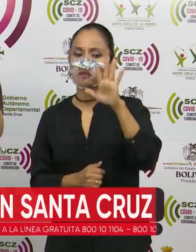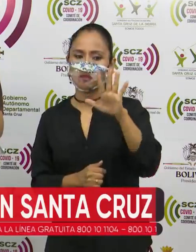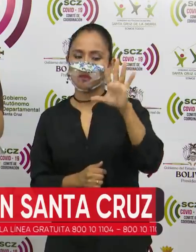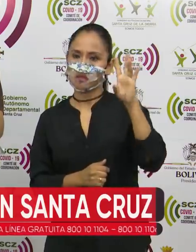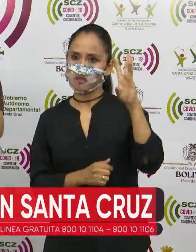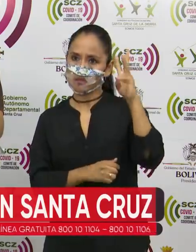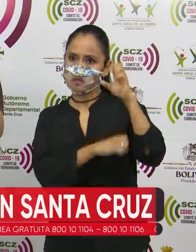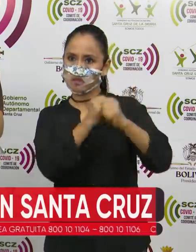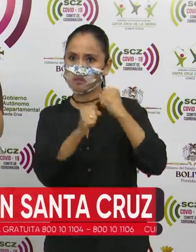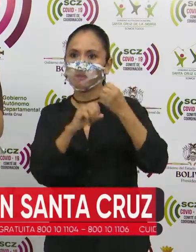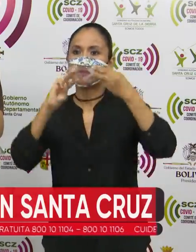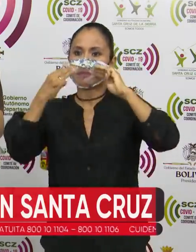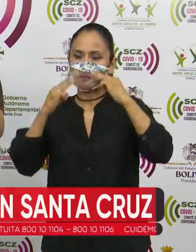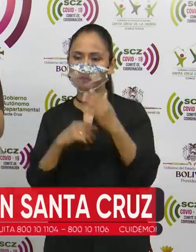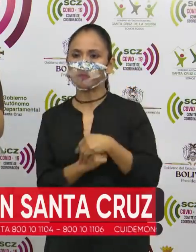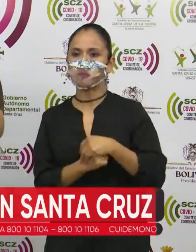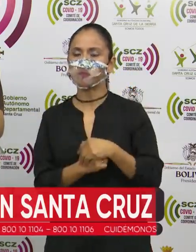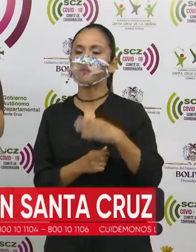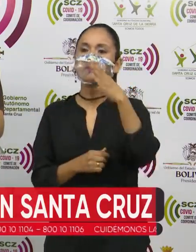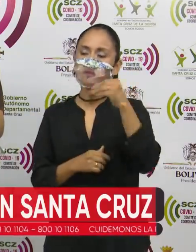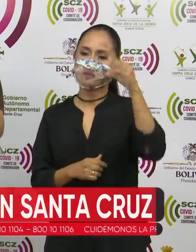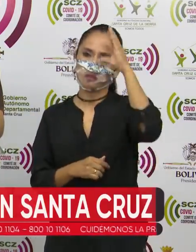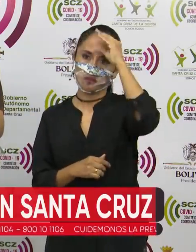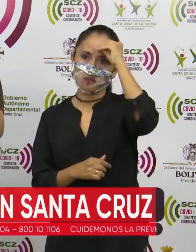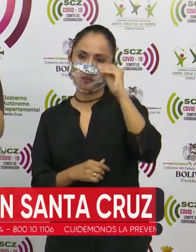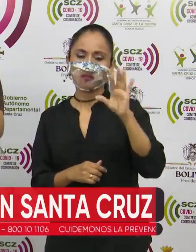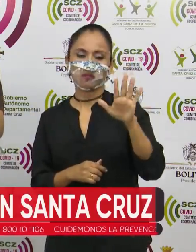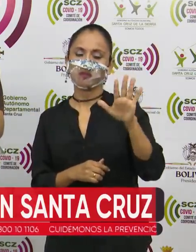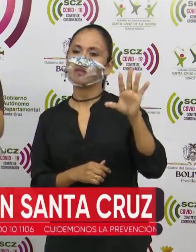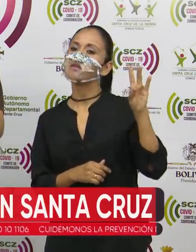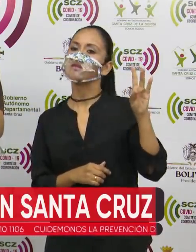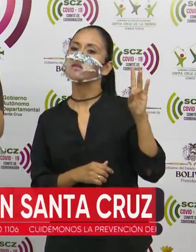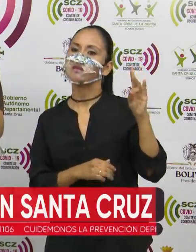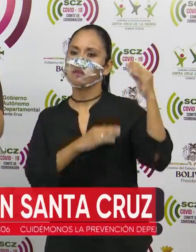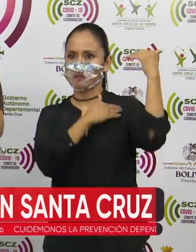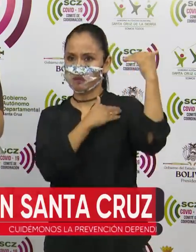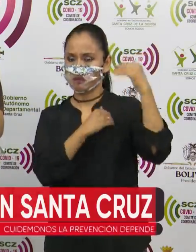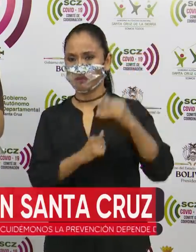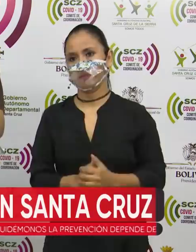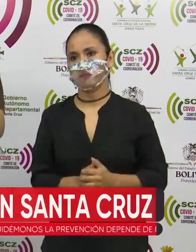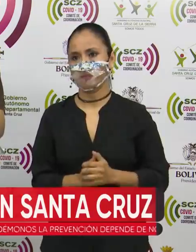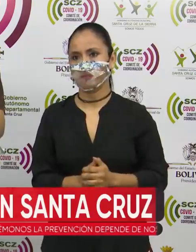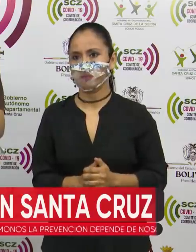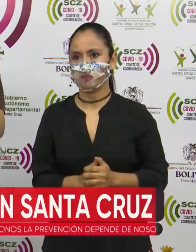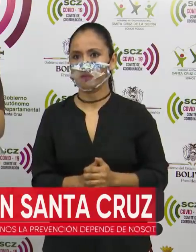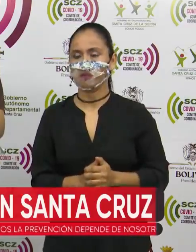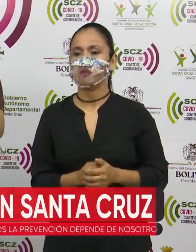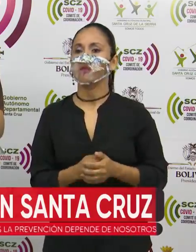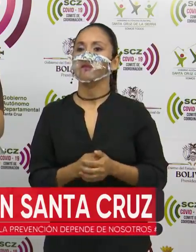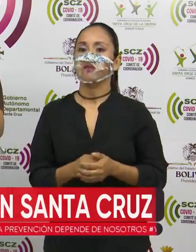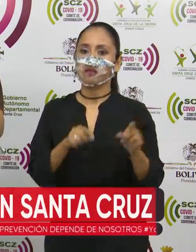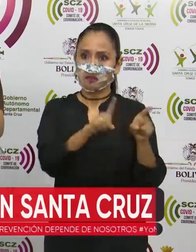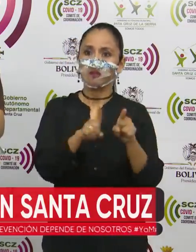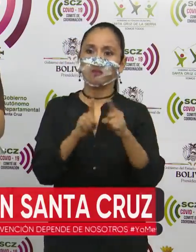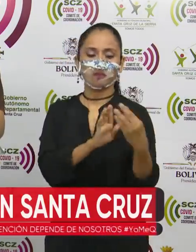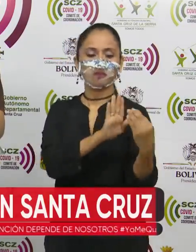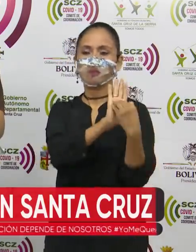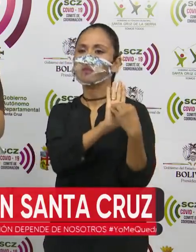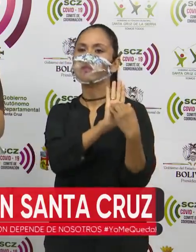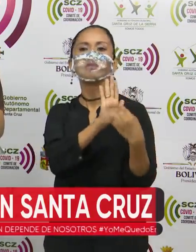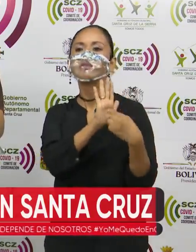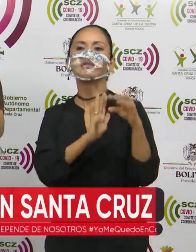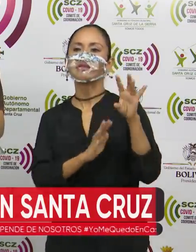56 Montero y masculino de 57 Santa Cruz. Tenemos registrados